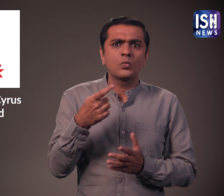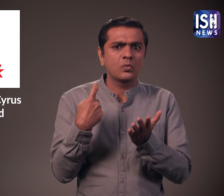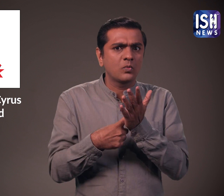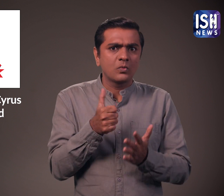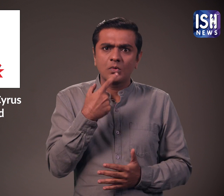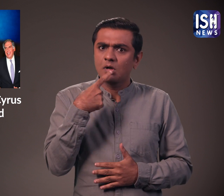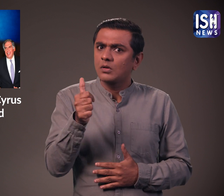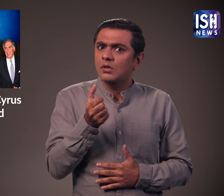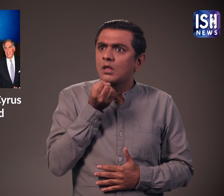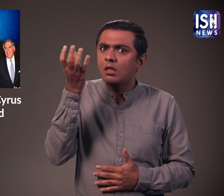भेज दी।